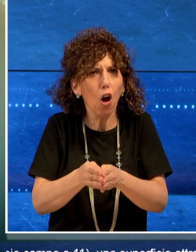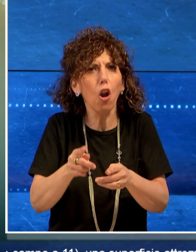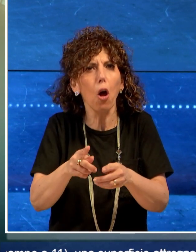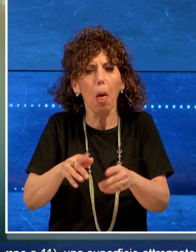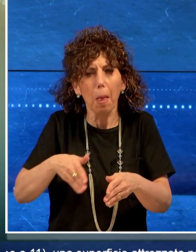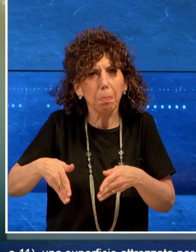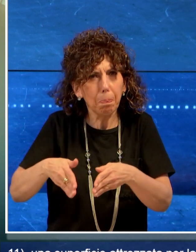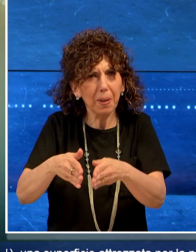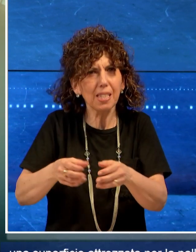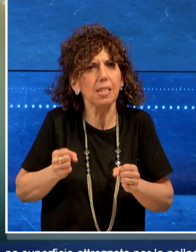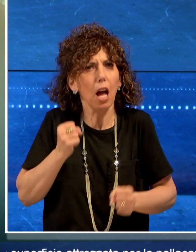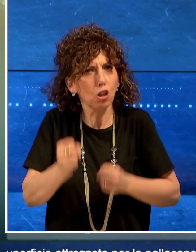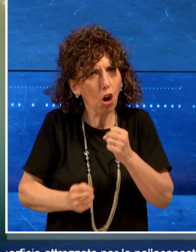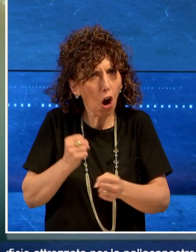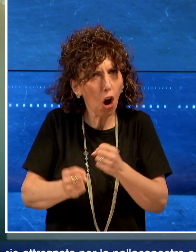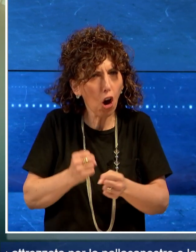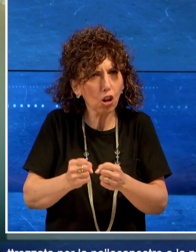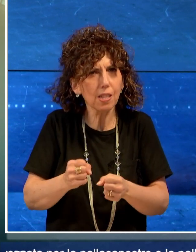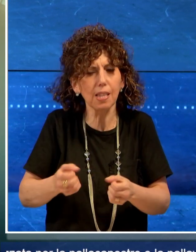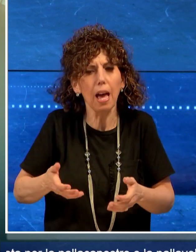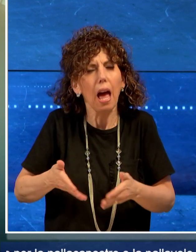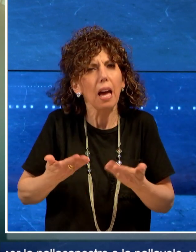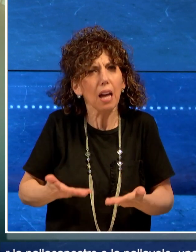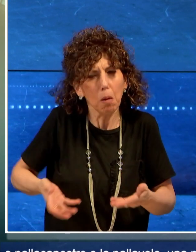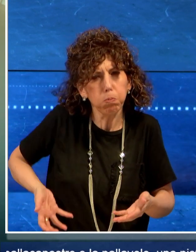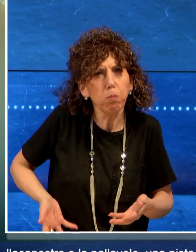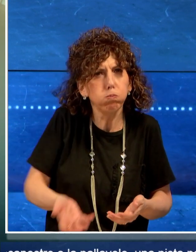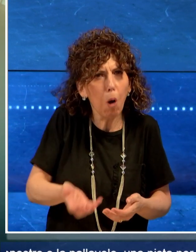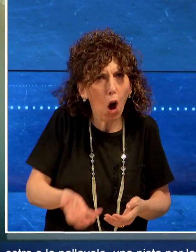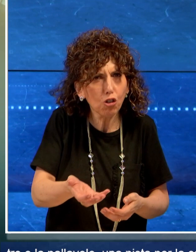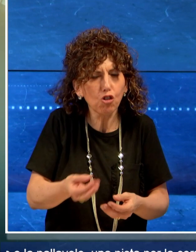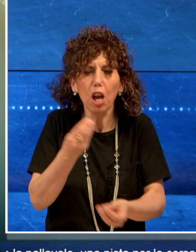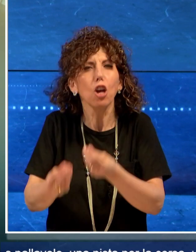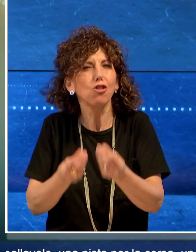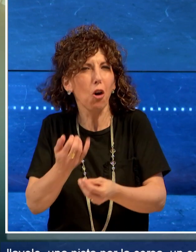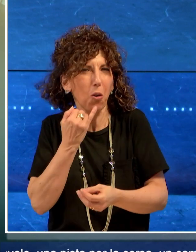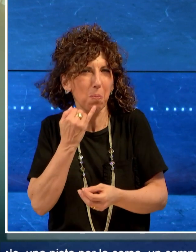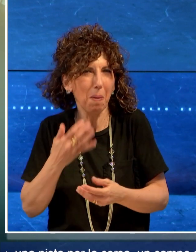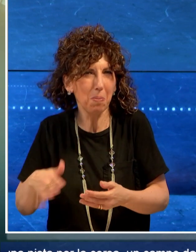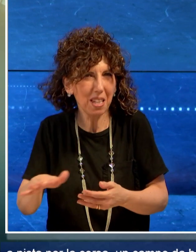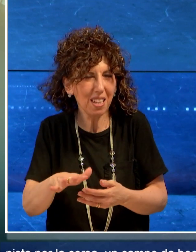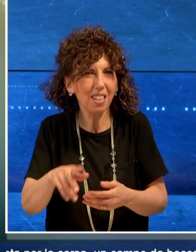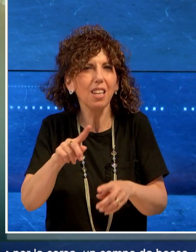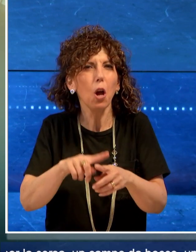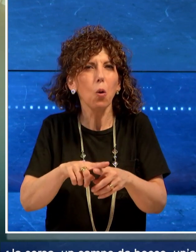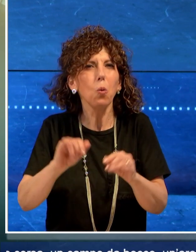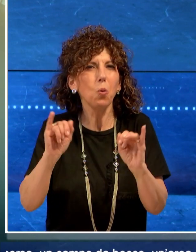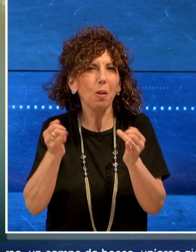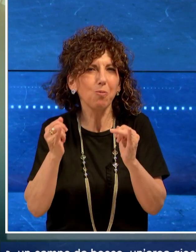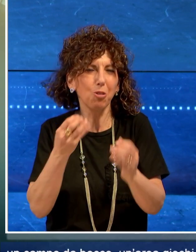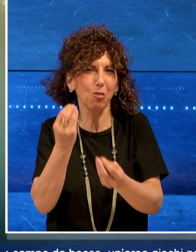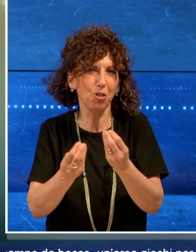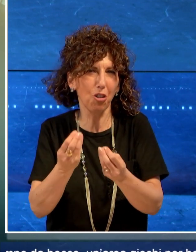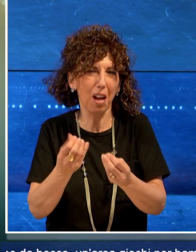pista per la corsa, un campo da bocce, un'area giochi per bambini e una ludico-ricreativa.